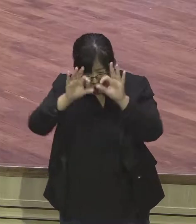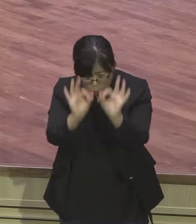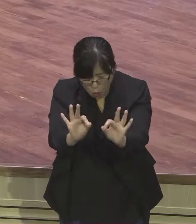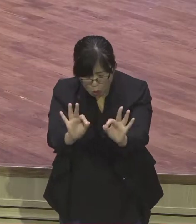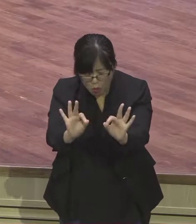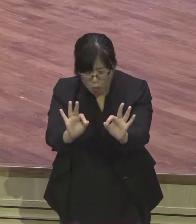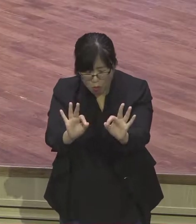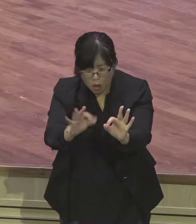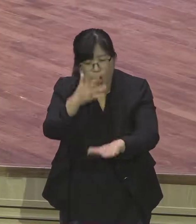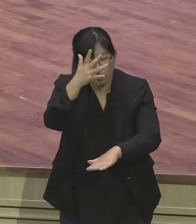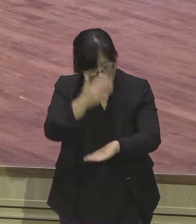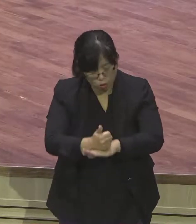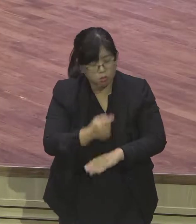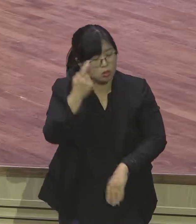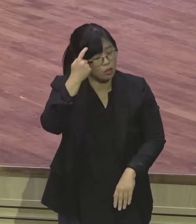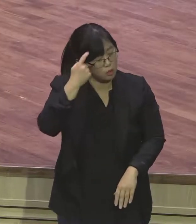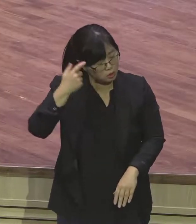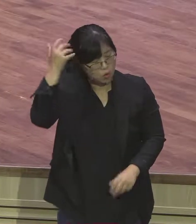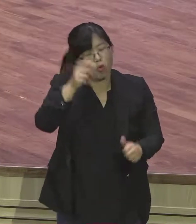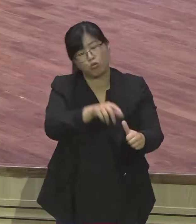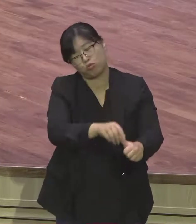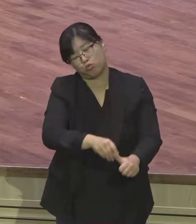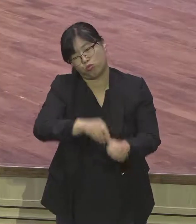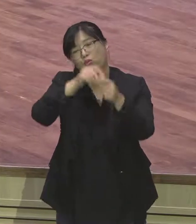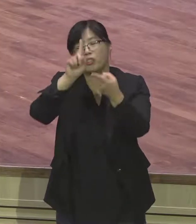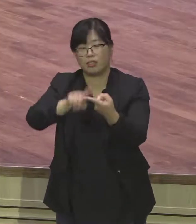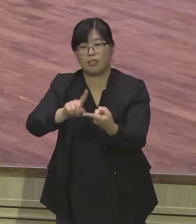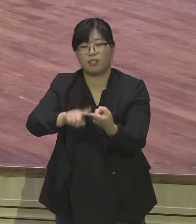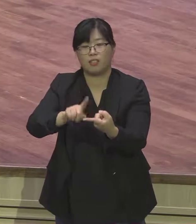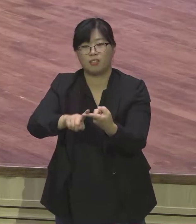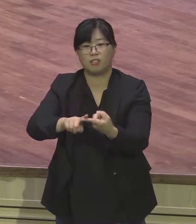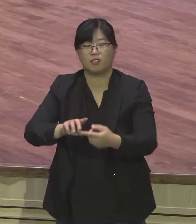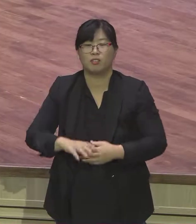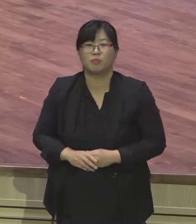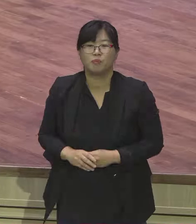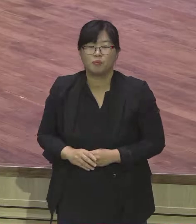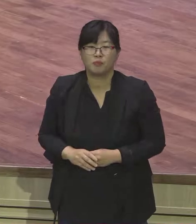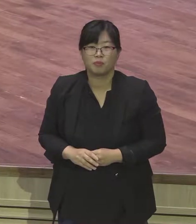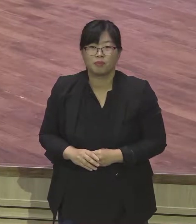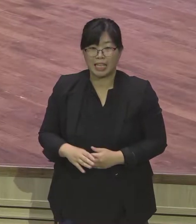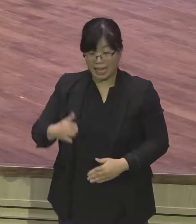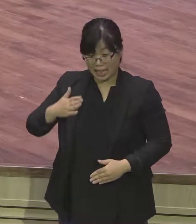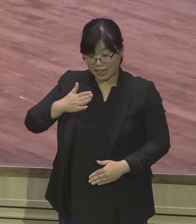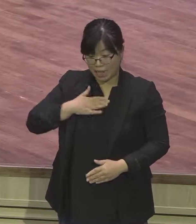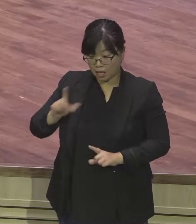사실적으로 수임받는 것 생명살리는 수임받는 것 이게 성경적 신앙신화